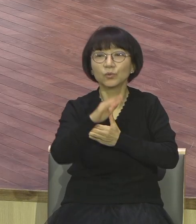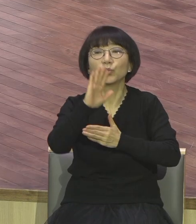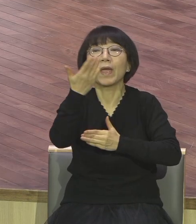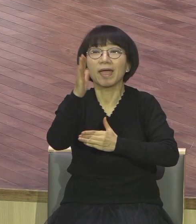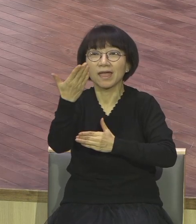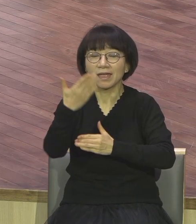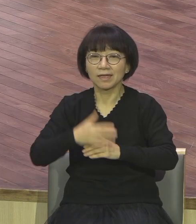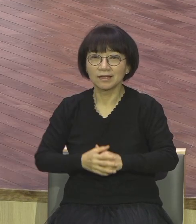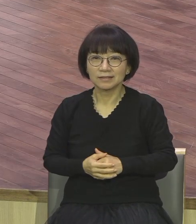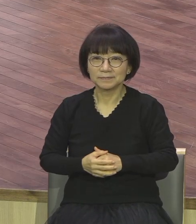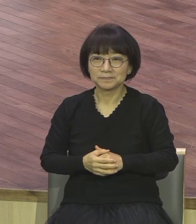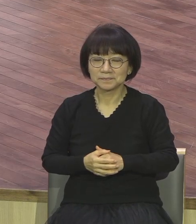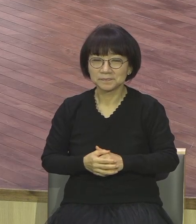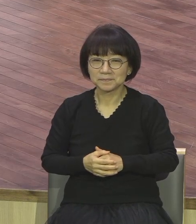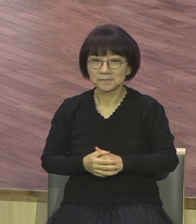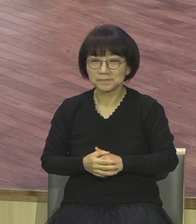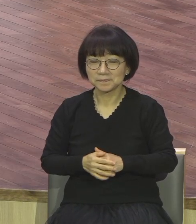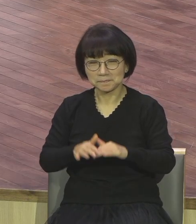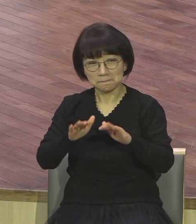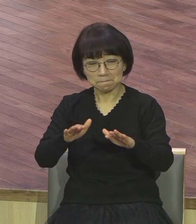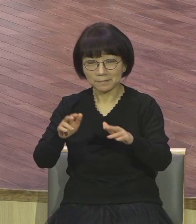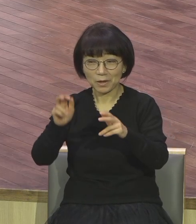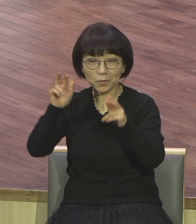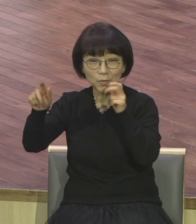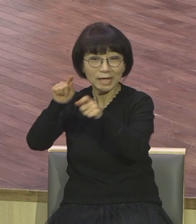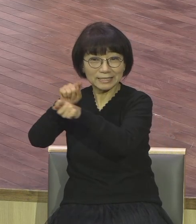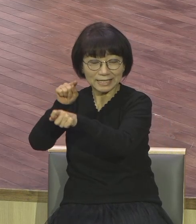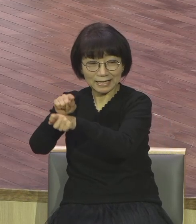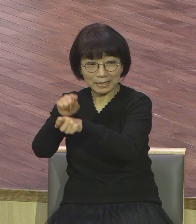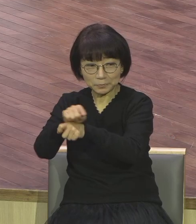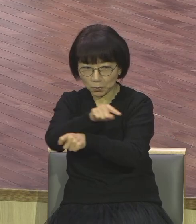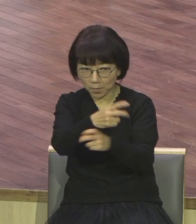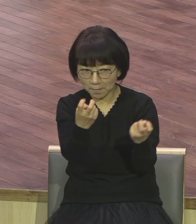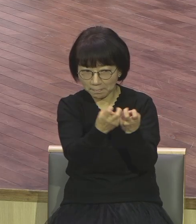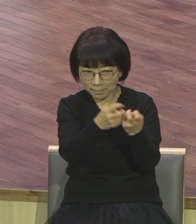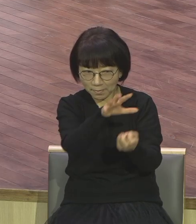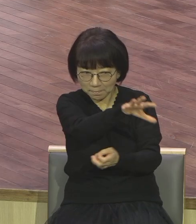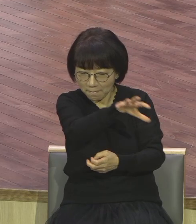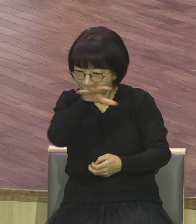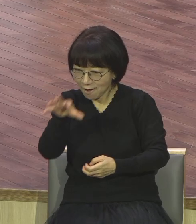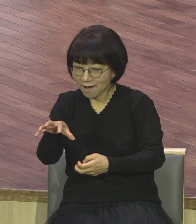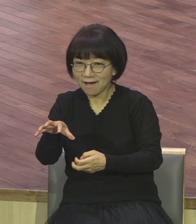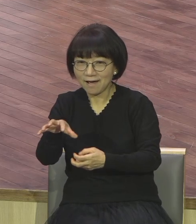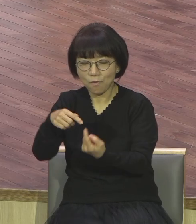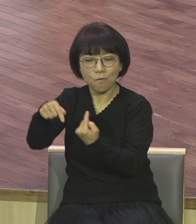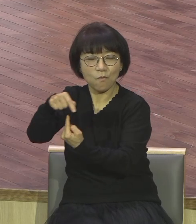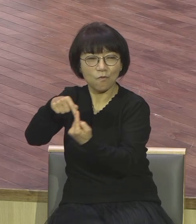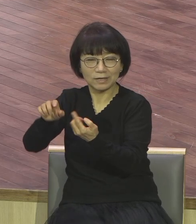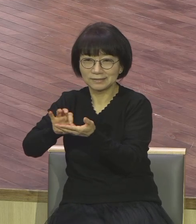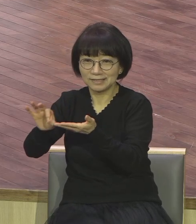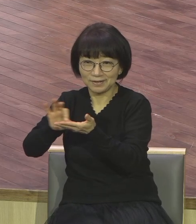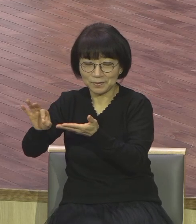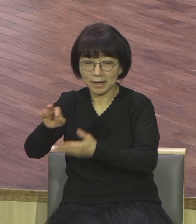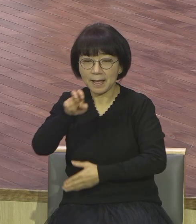기업 경영에도 이 원리를 적용해서 매기효과라고 하는 경영원리가 있습니다 매기효과